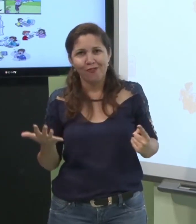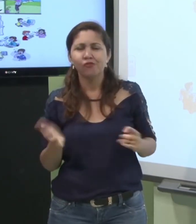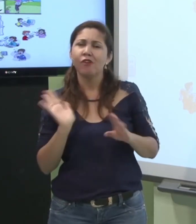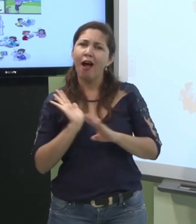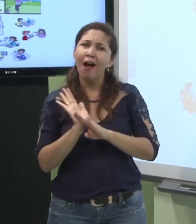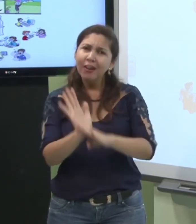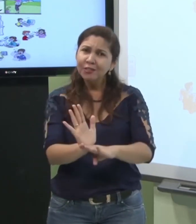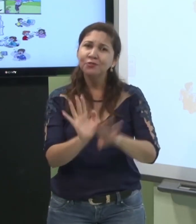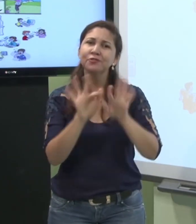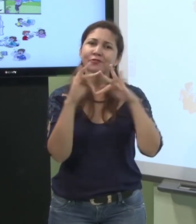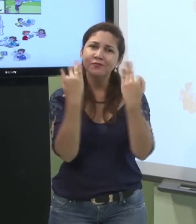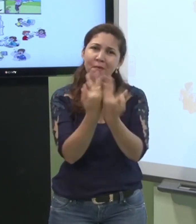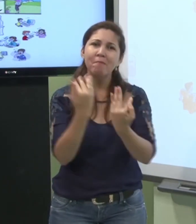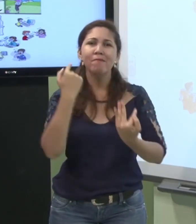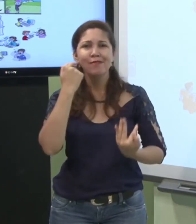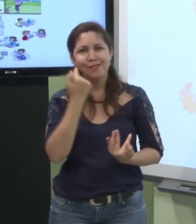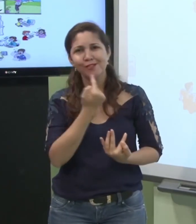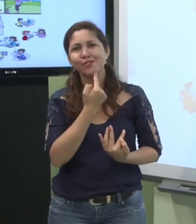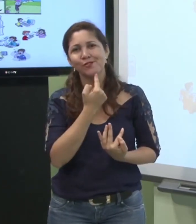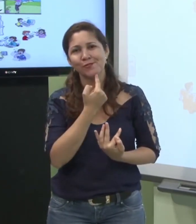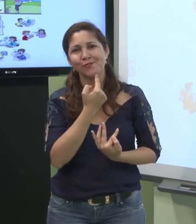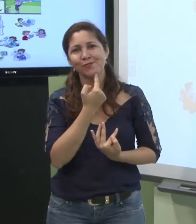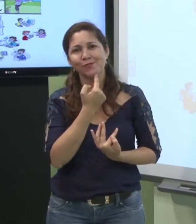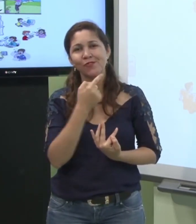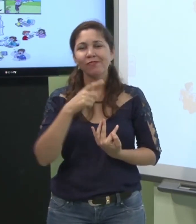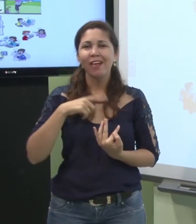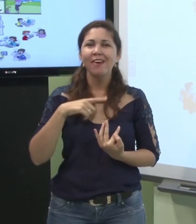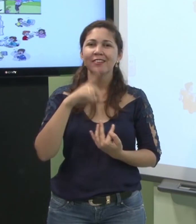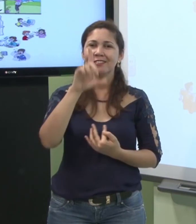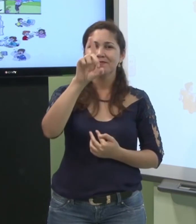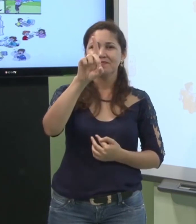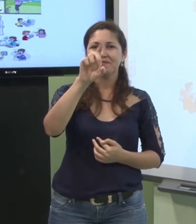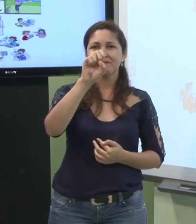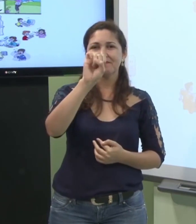Então, já tem a tecnologia que auxilia a família surda